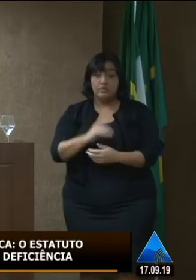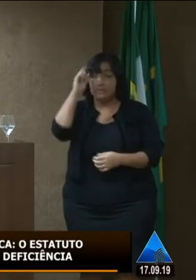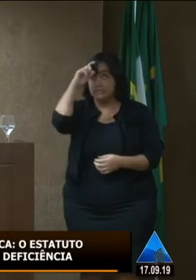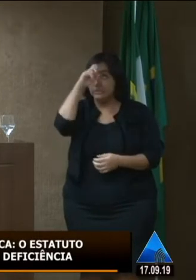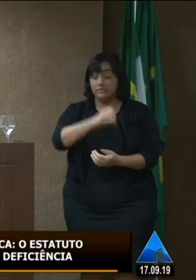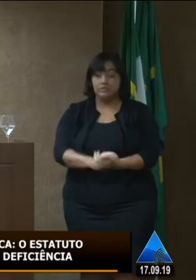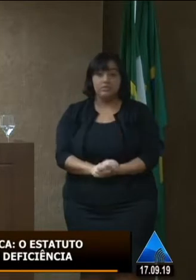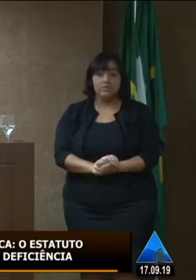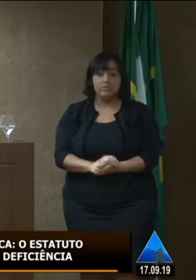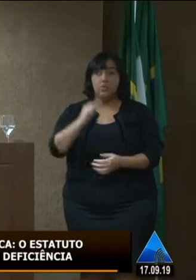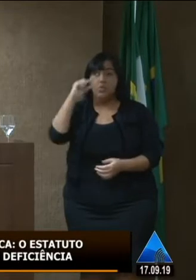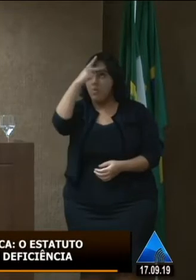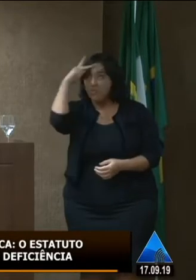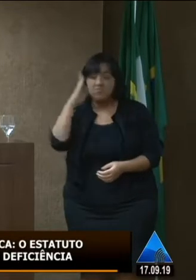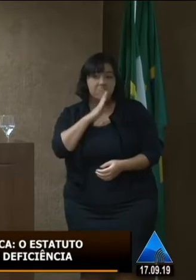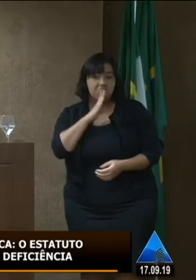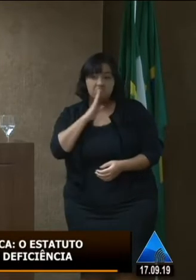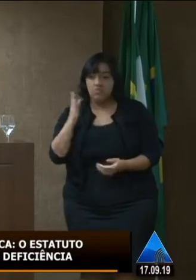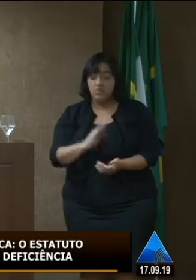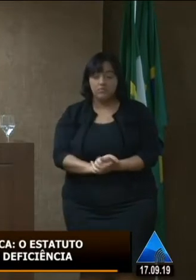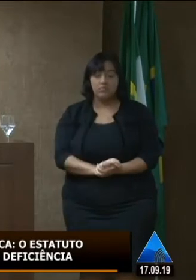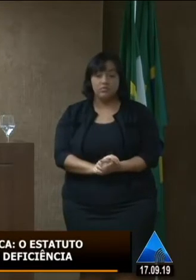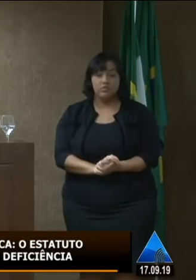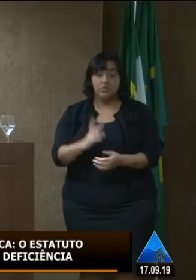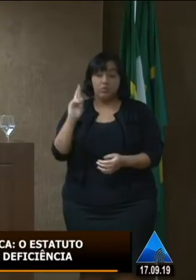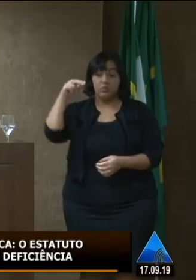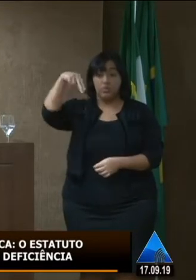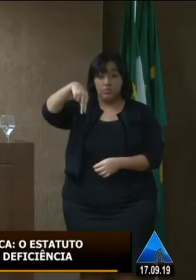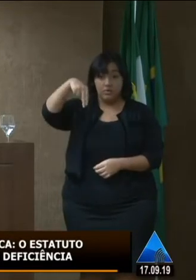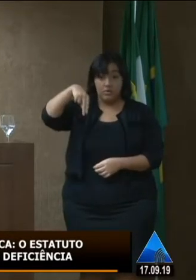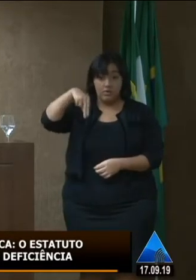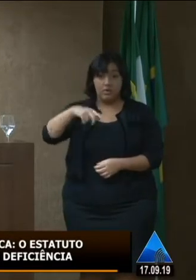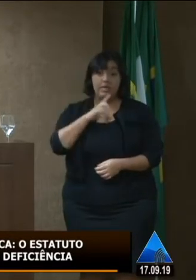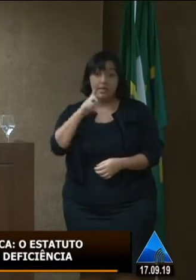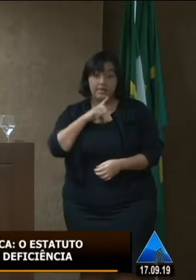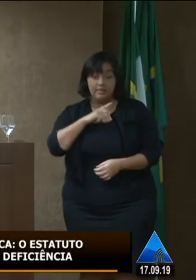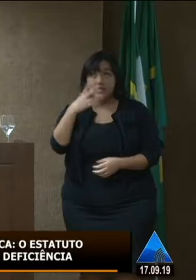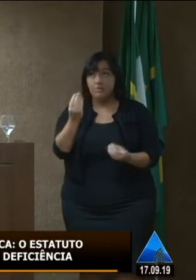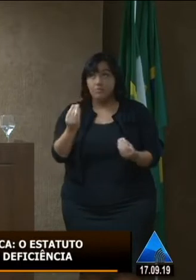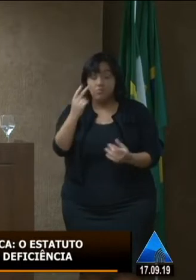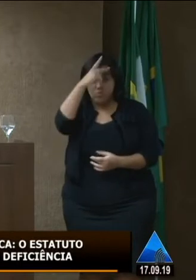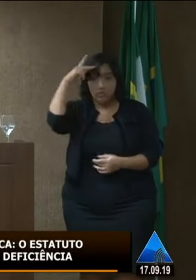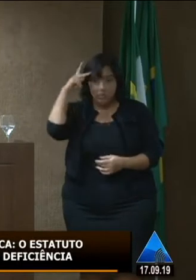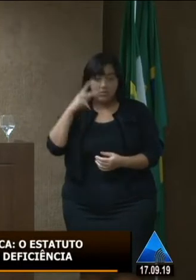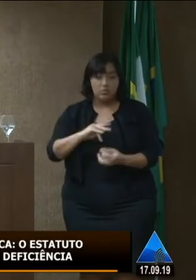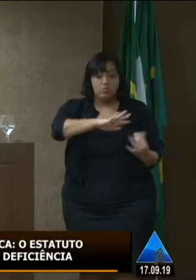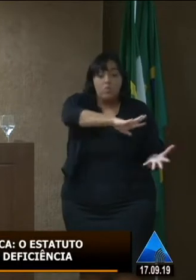mundialmente onde infelizmente aqui no estado Rio Grande do Norte é onde está a maior incidência mundial